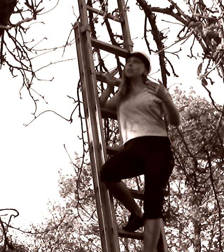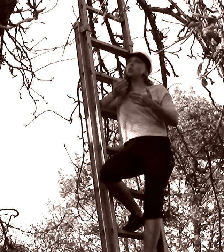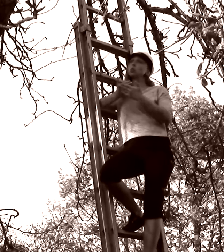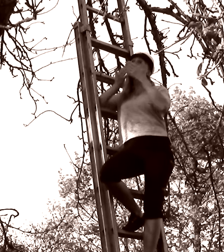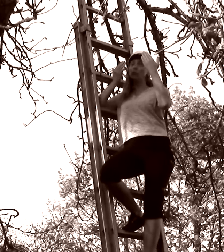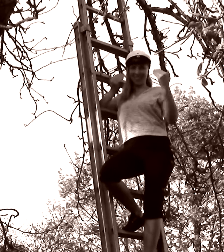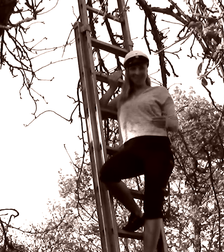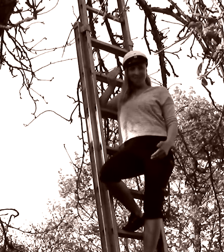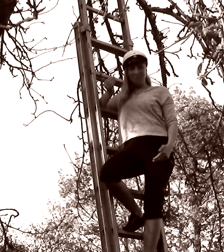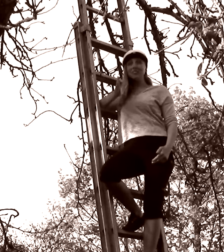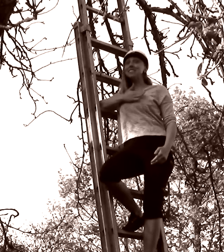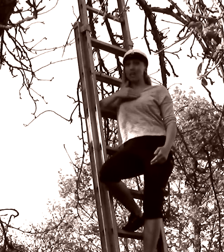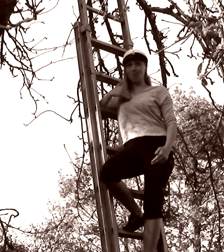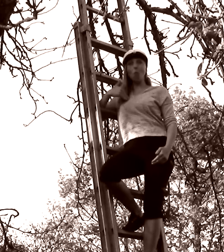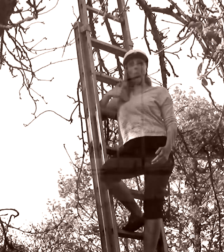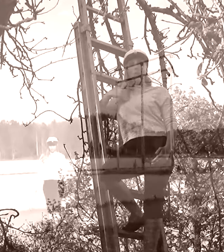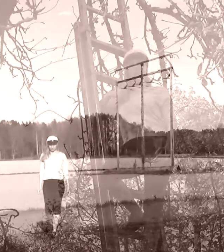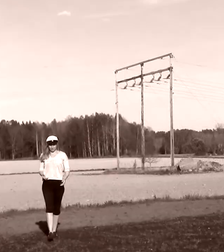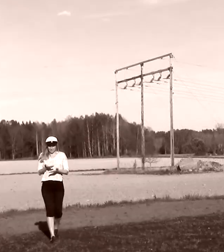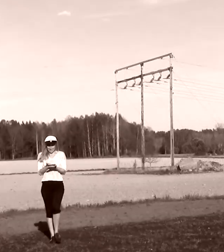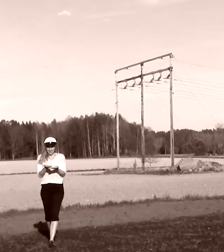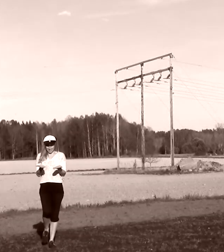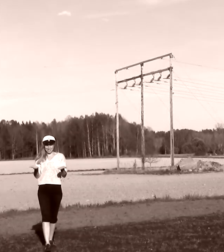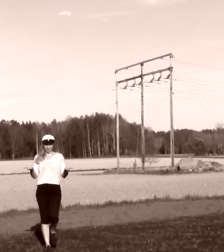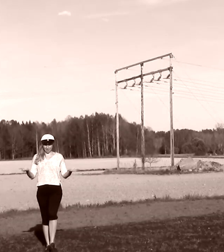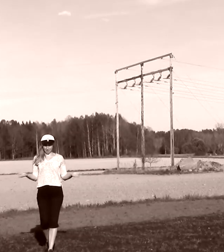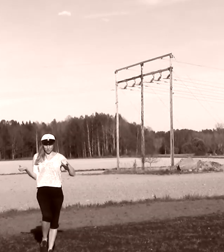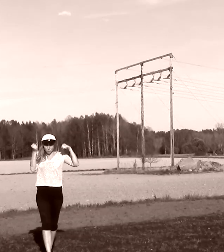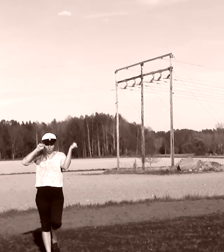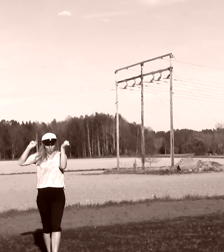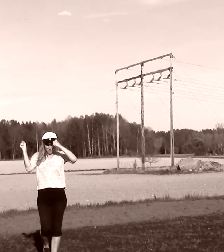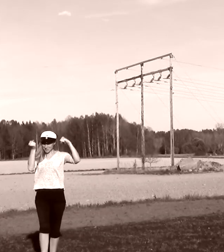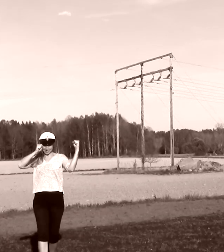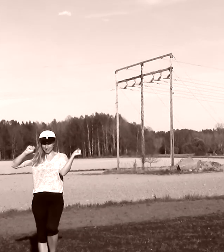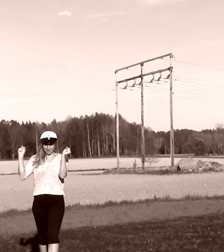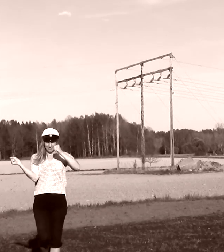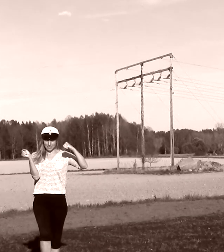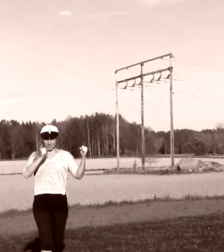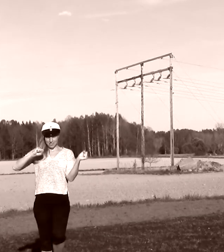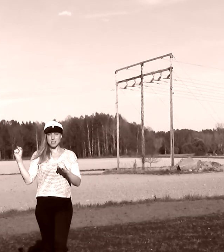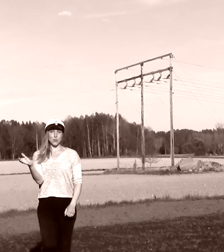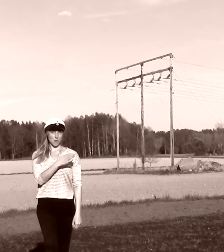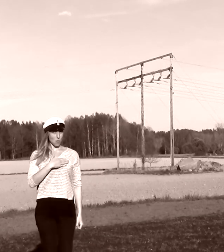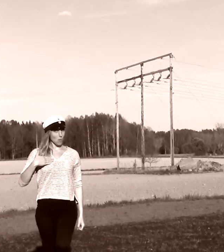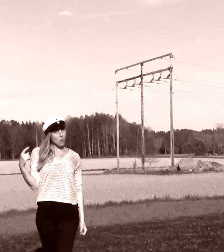ljusande framtida vår Inga stormare, i vår